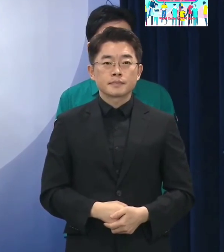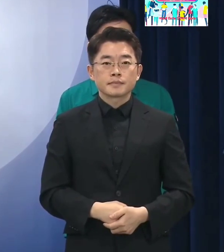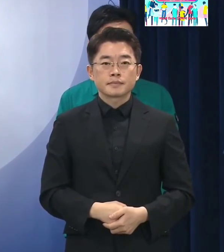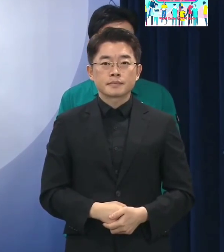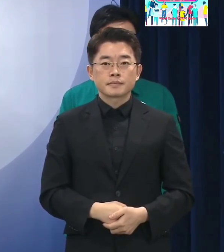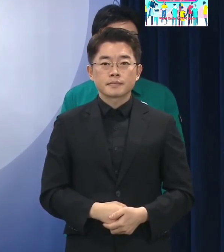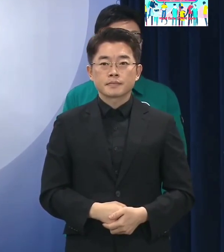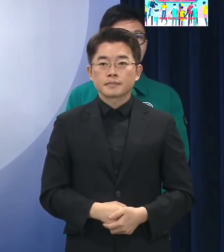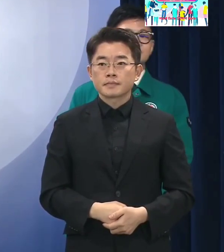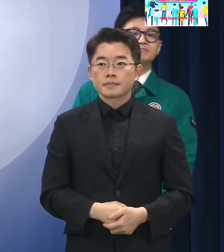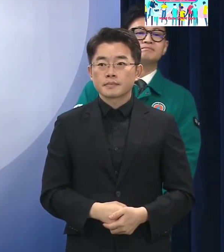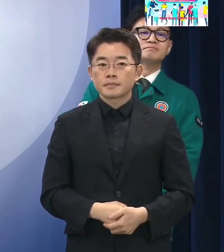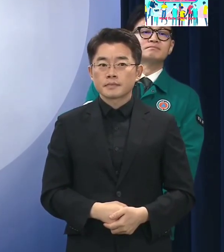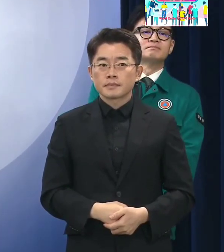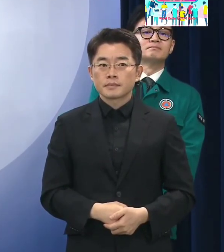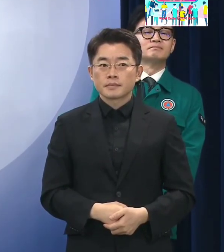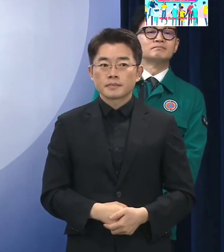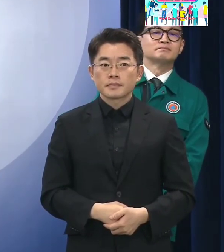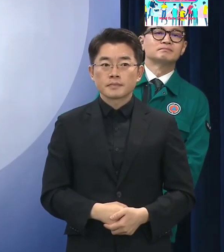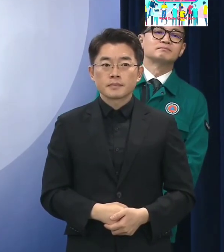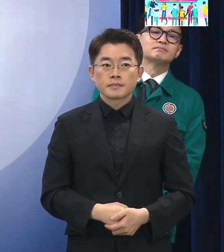다른 질문 없으시면